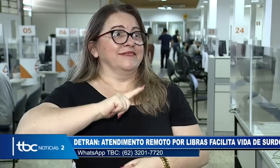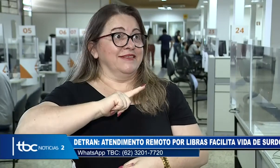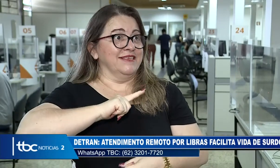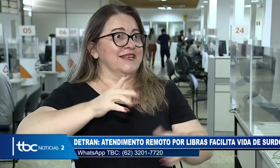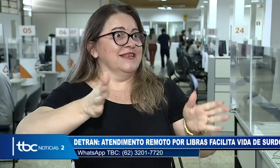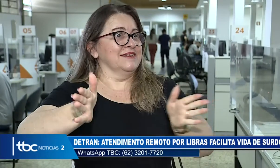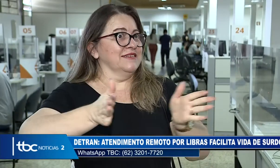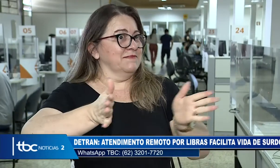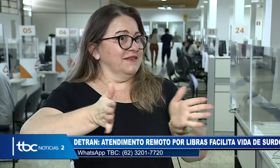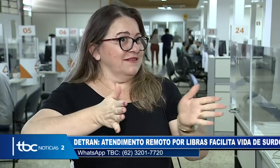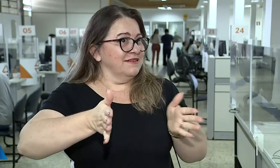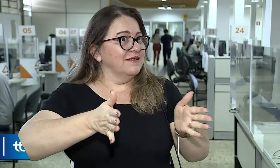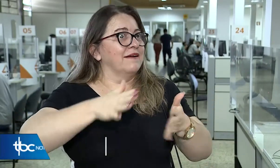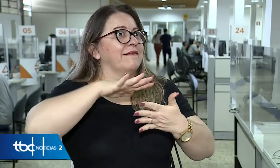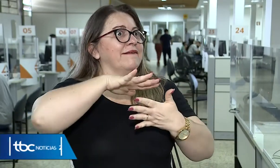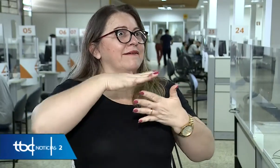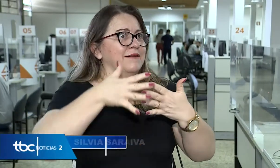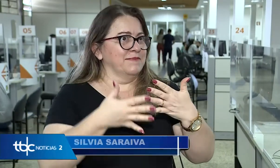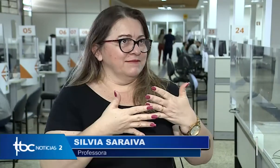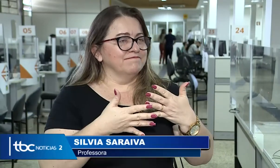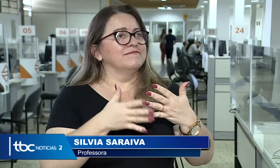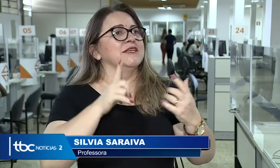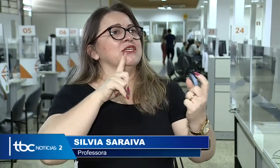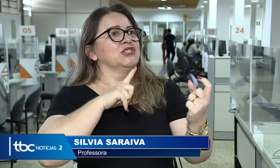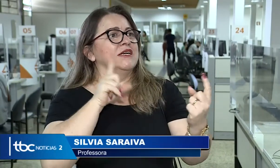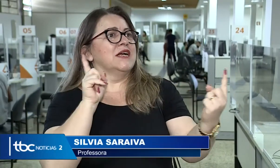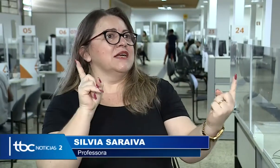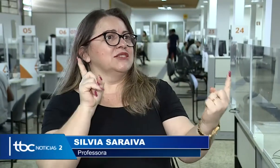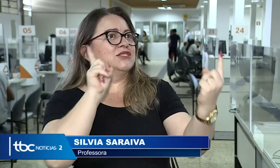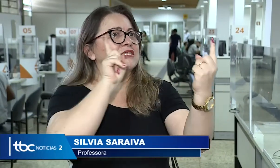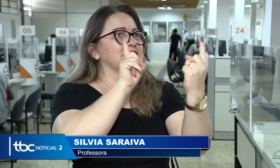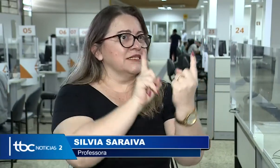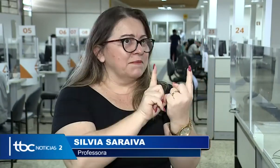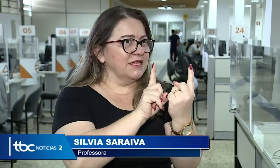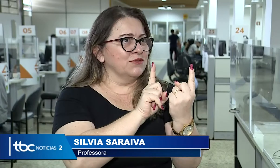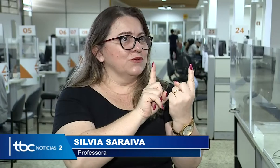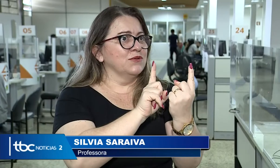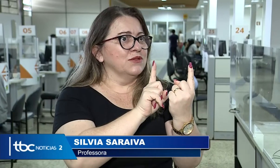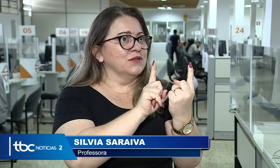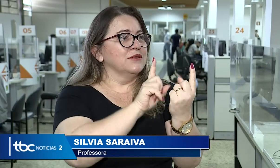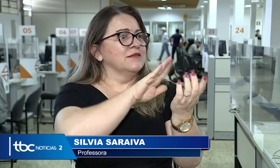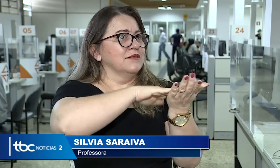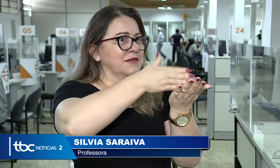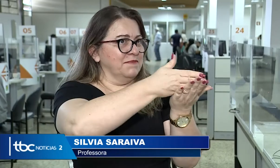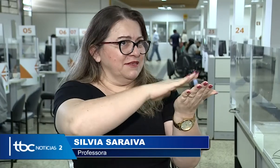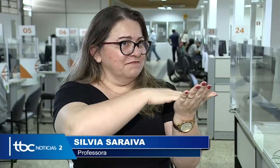essa possibilidade em Libras para aproximar os surdos.